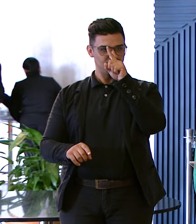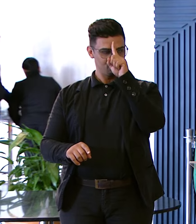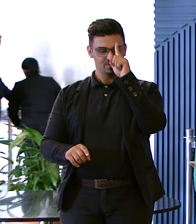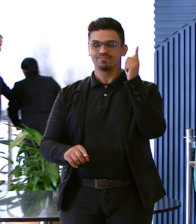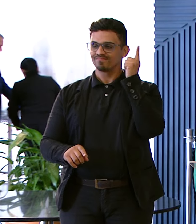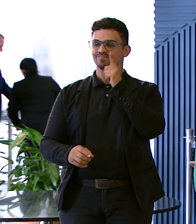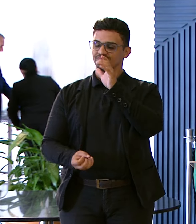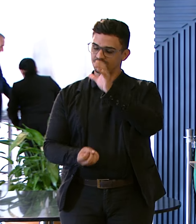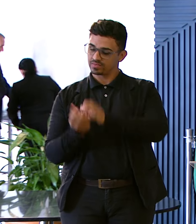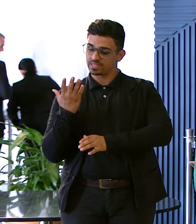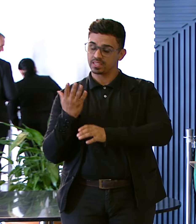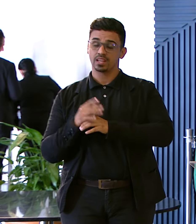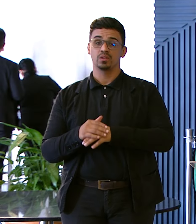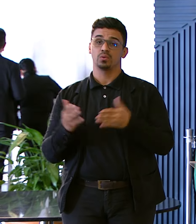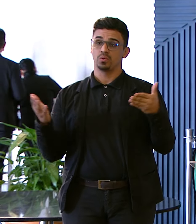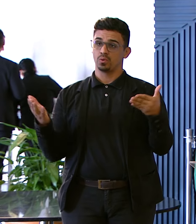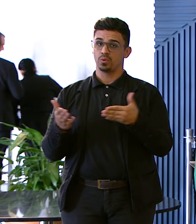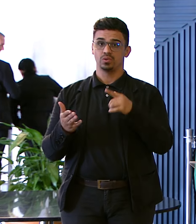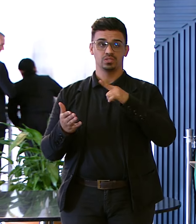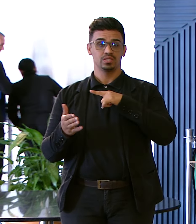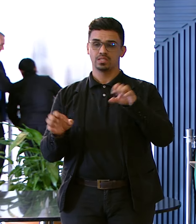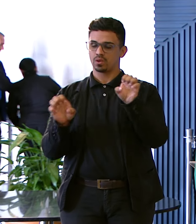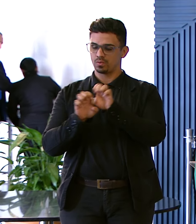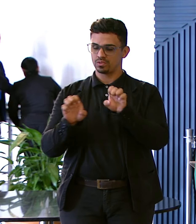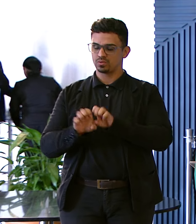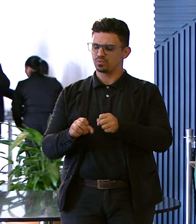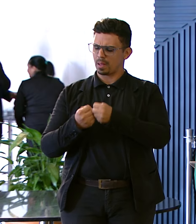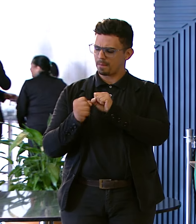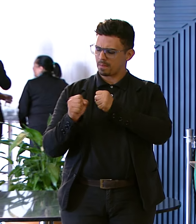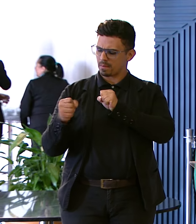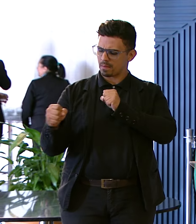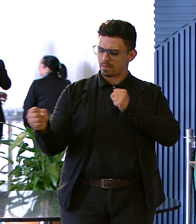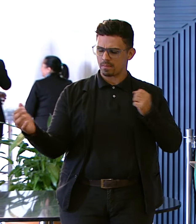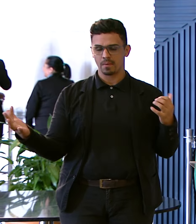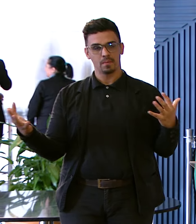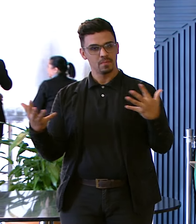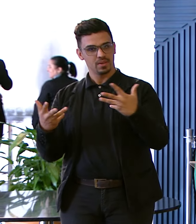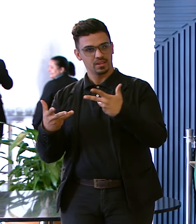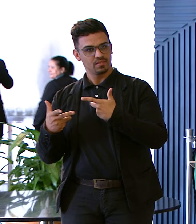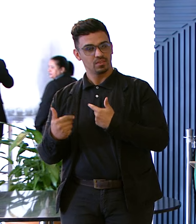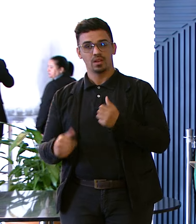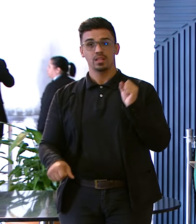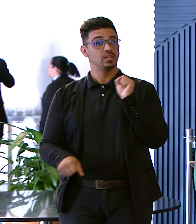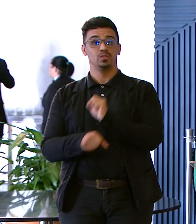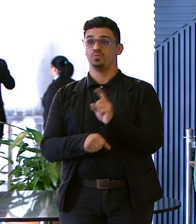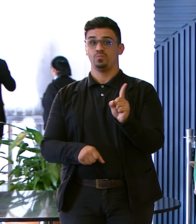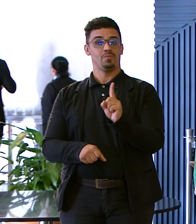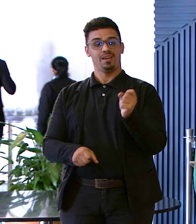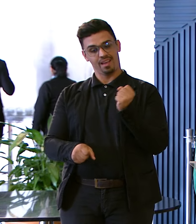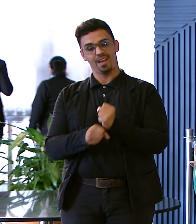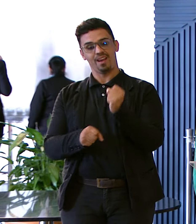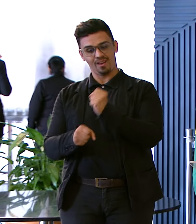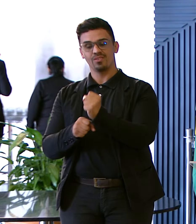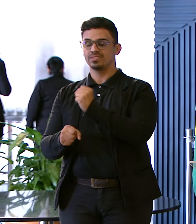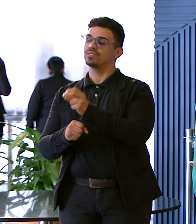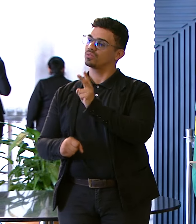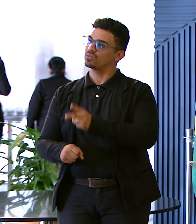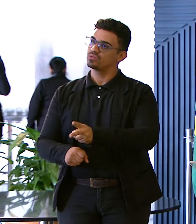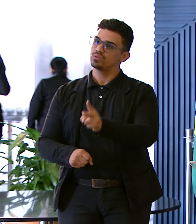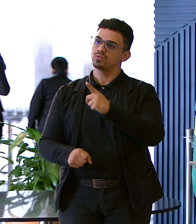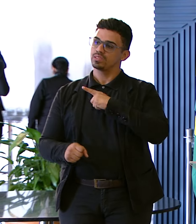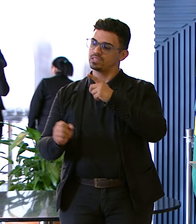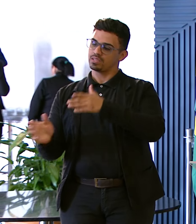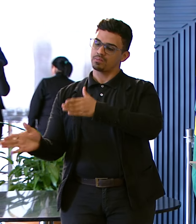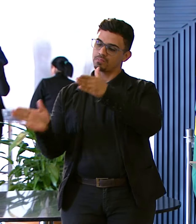Hoje Tem uma estrutura Imensa Maravilhosa E não param Essa construção Já estão com mais Uma